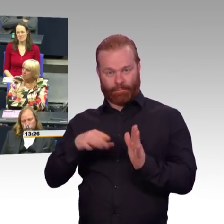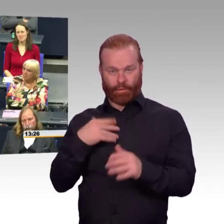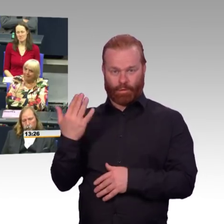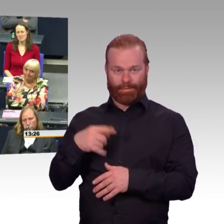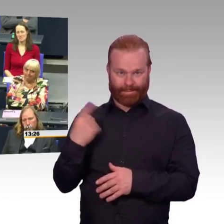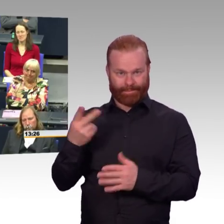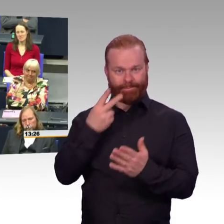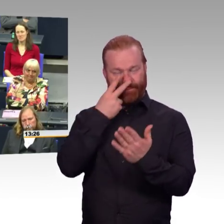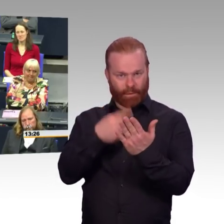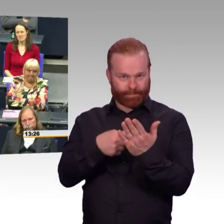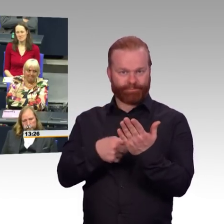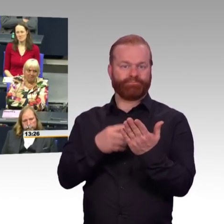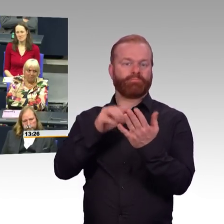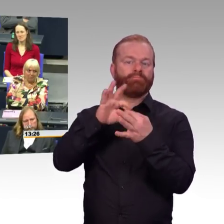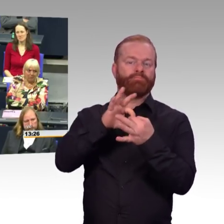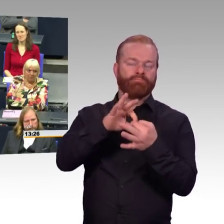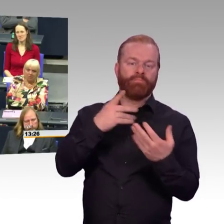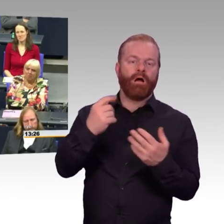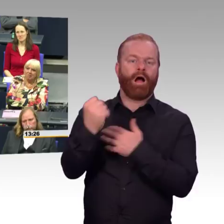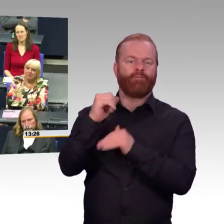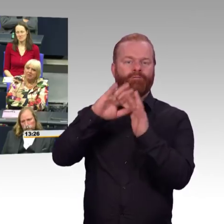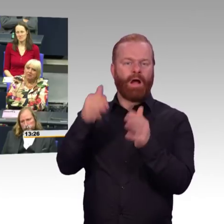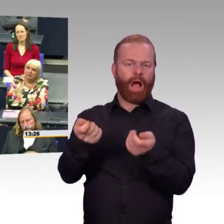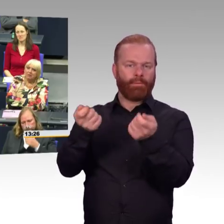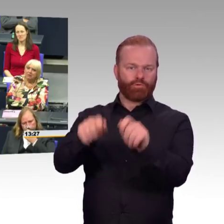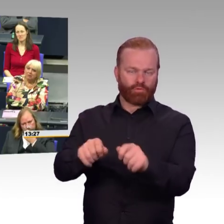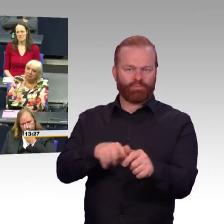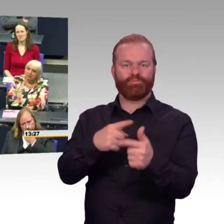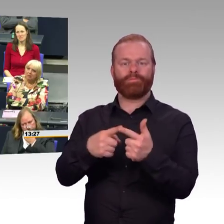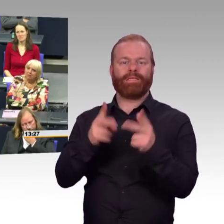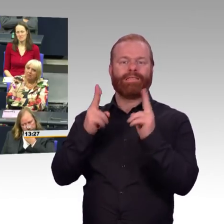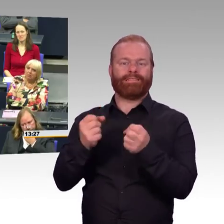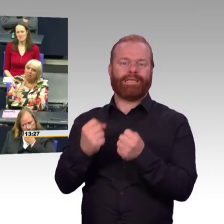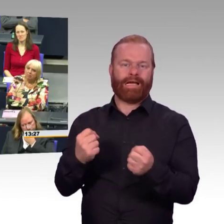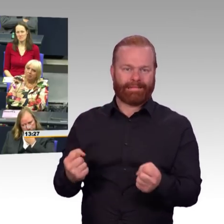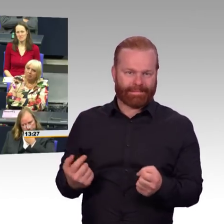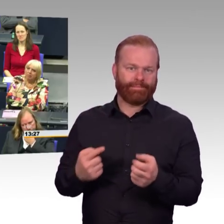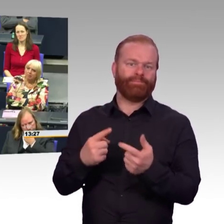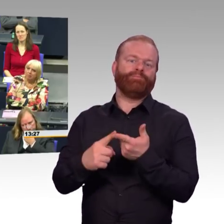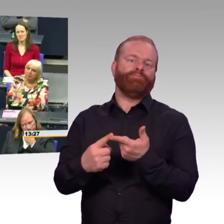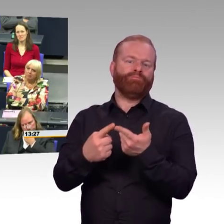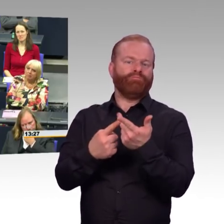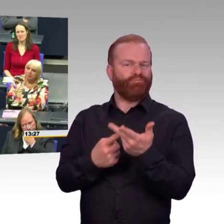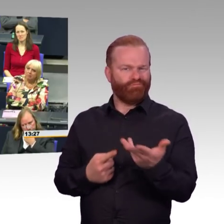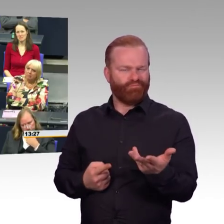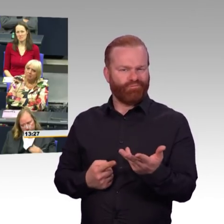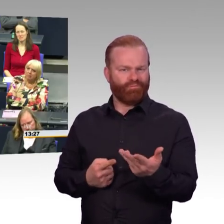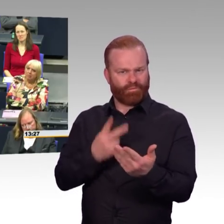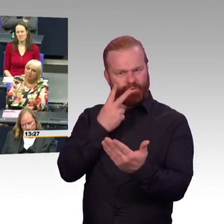Deswegen, was spricht dagegen? Jetzt zu verabschieden als Gesetz, was im Kommissionsbericht drin steht. Wir